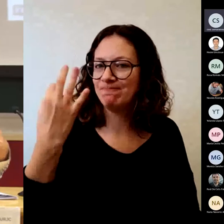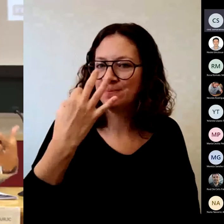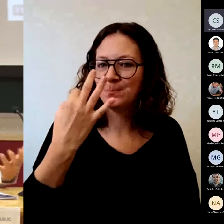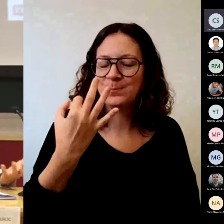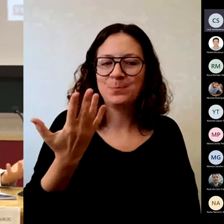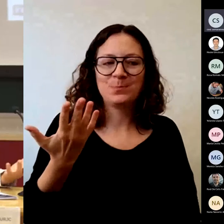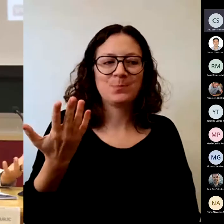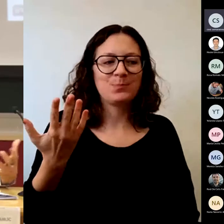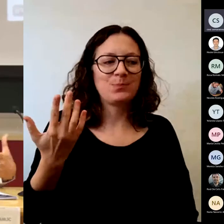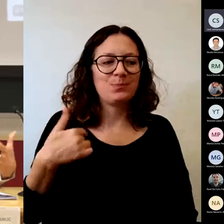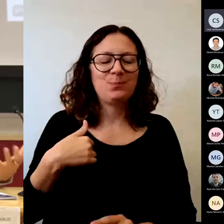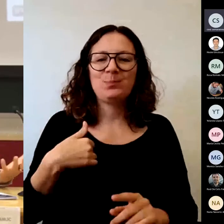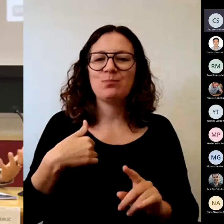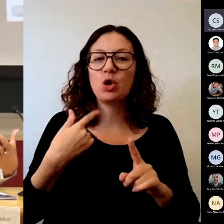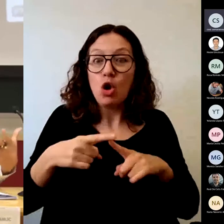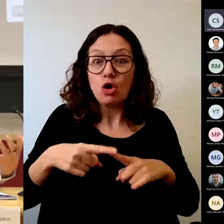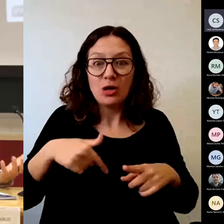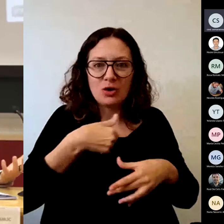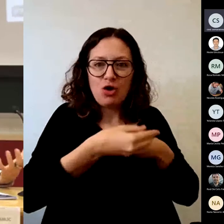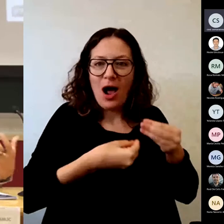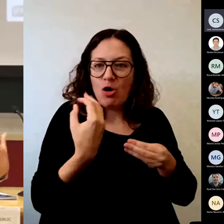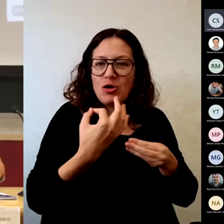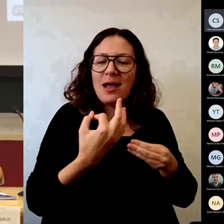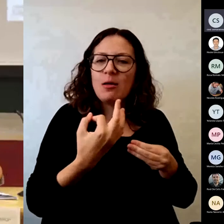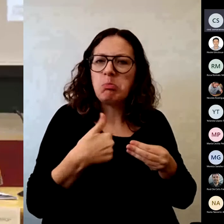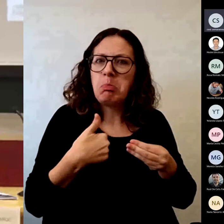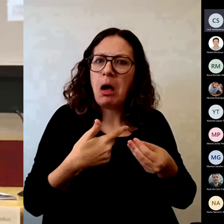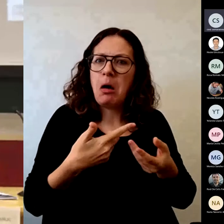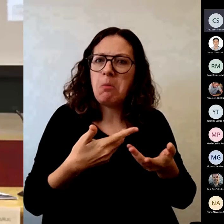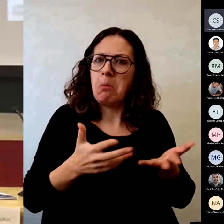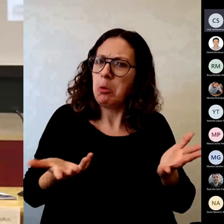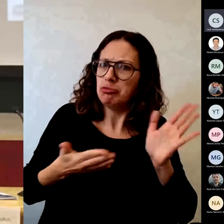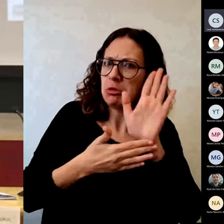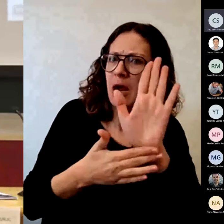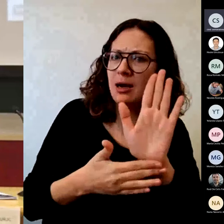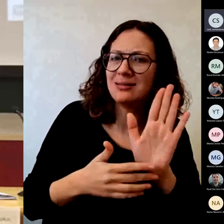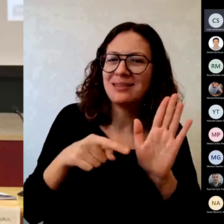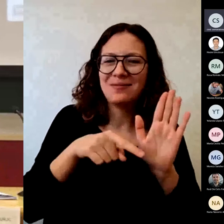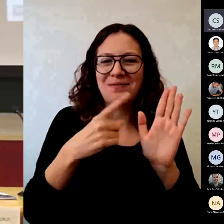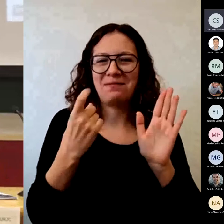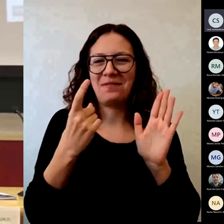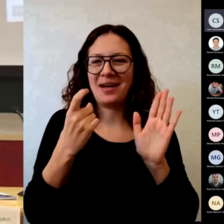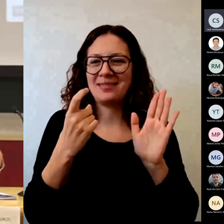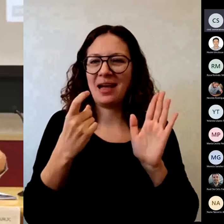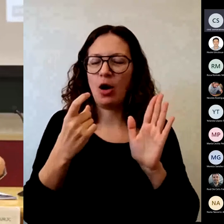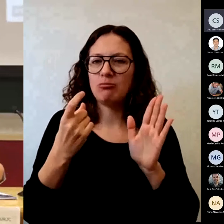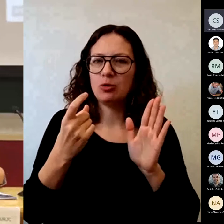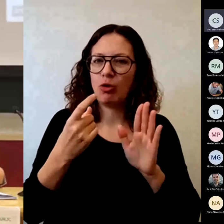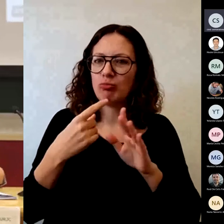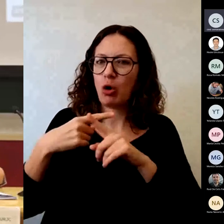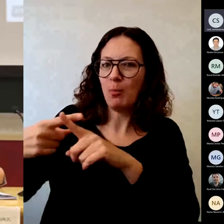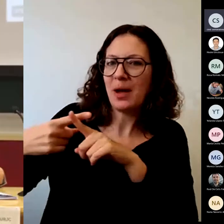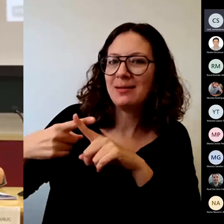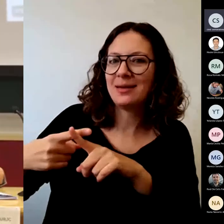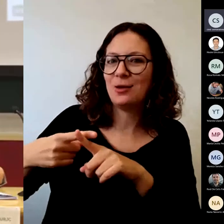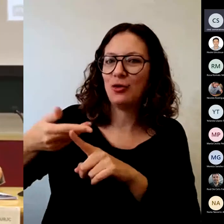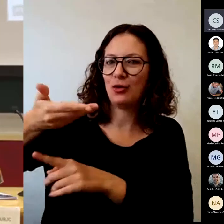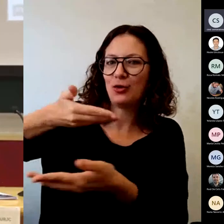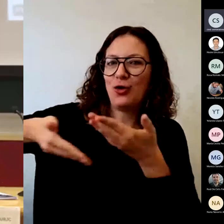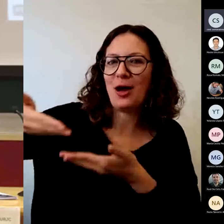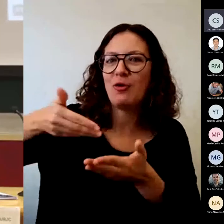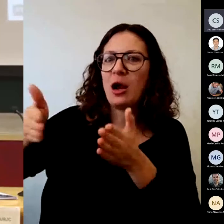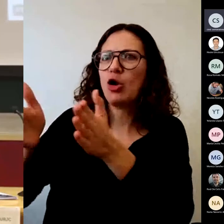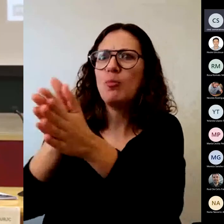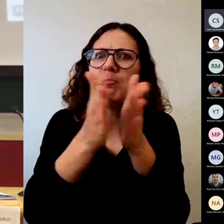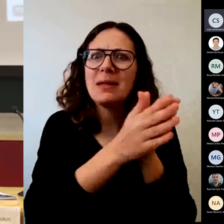demostrar lo que hacemos de compartir de colaborar y de hacer cosas con otros compañeros no solo de mi disciplina